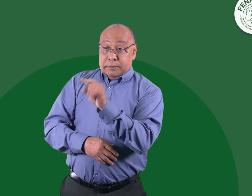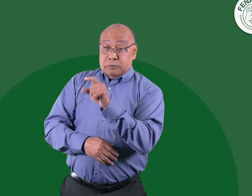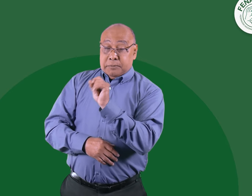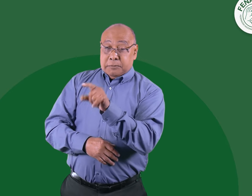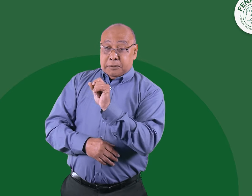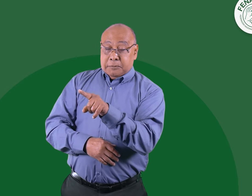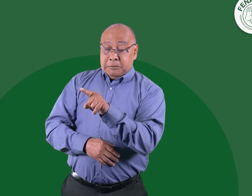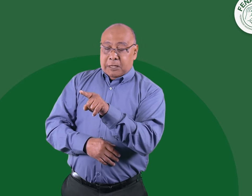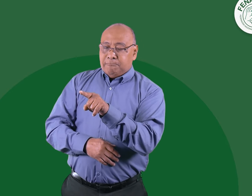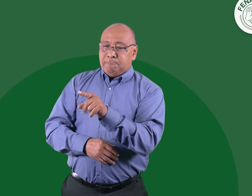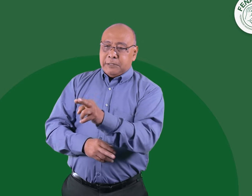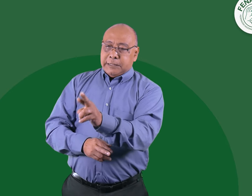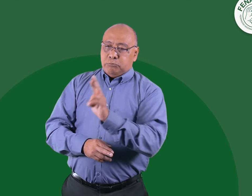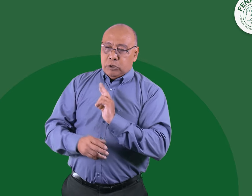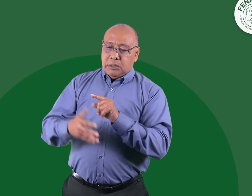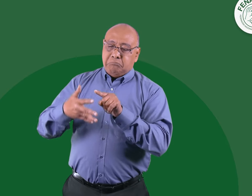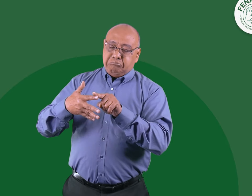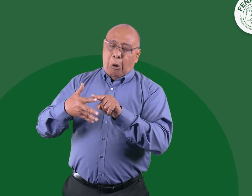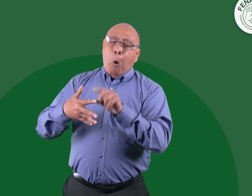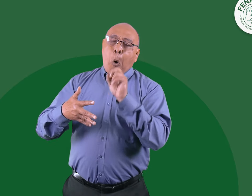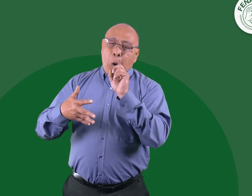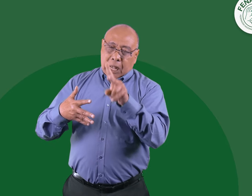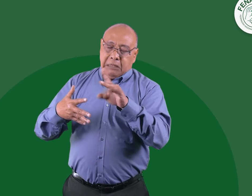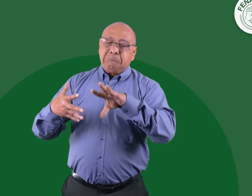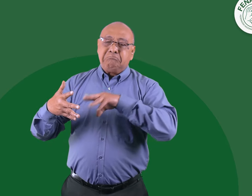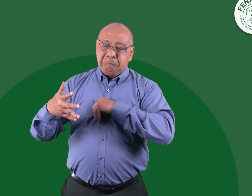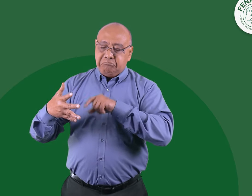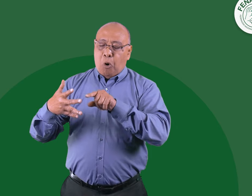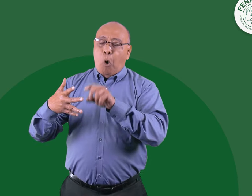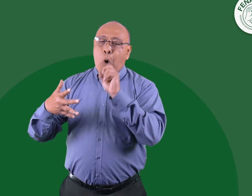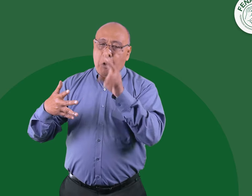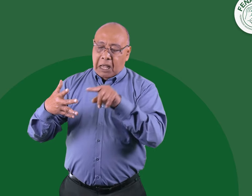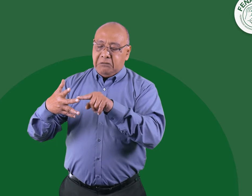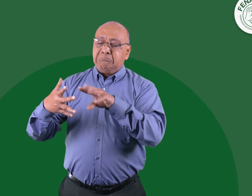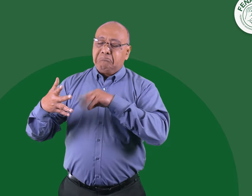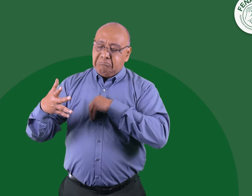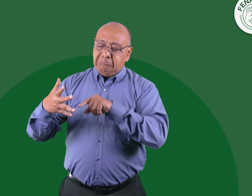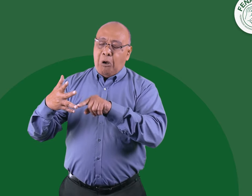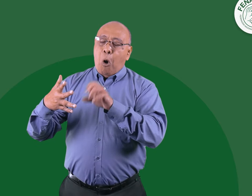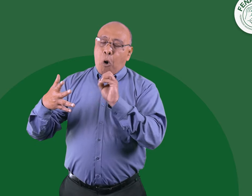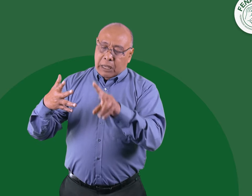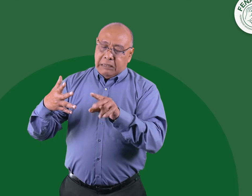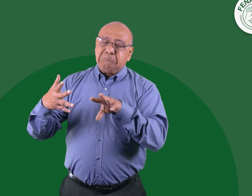varios puntos que establecimos, pero en otros puntos la respuesta no fue aceptada.